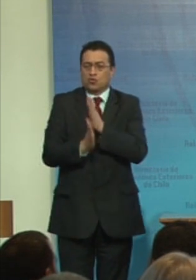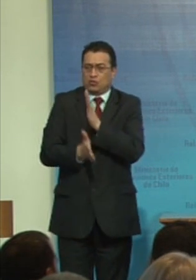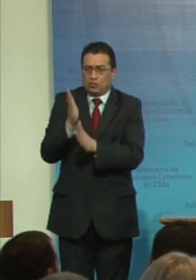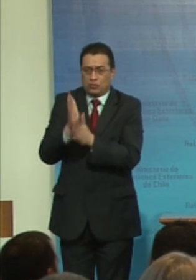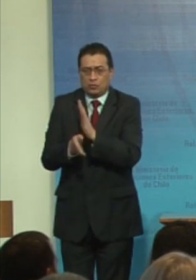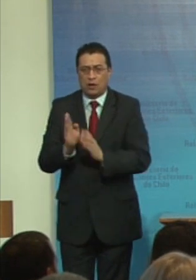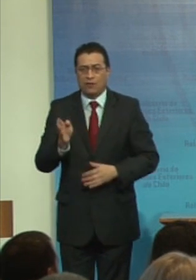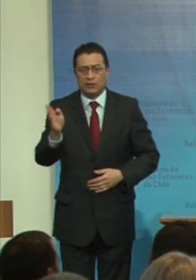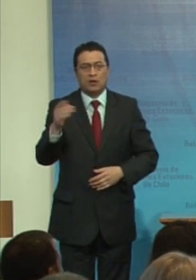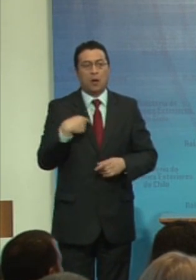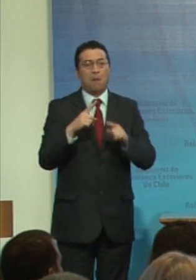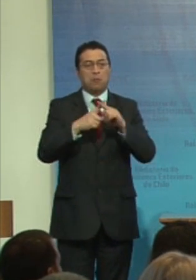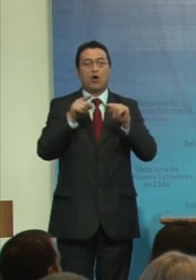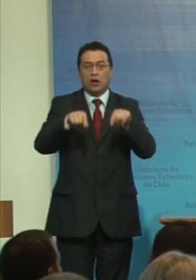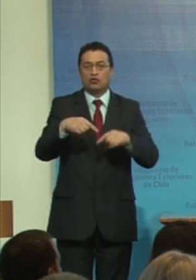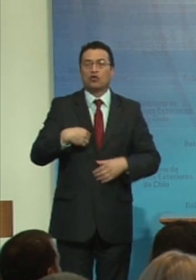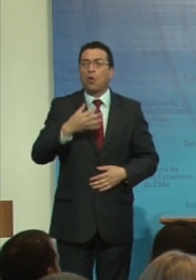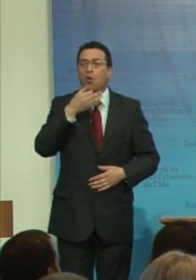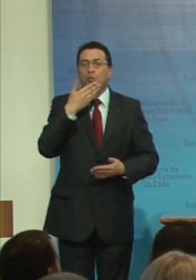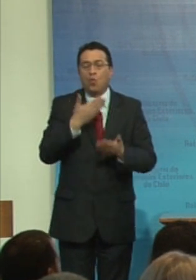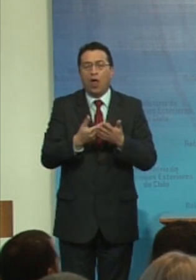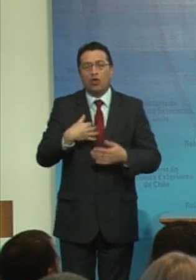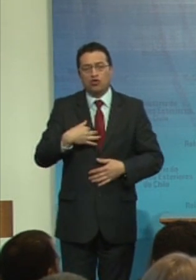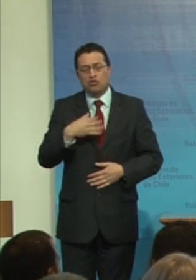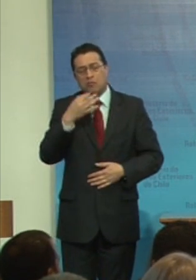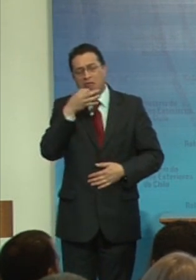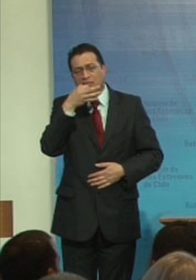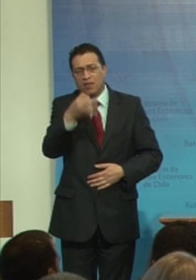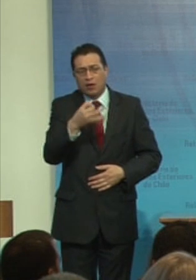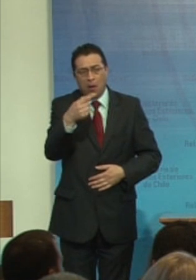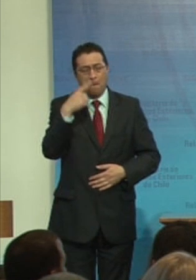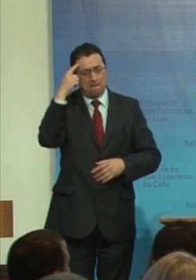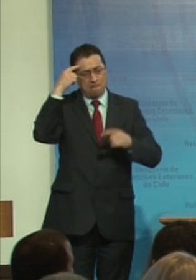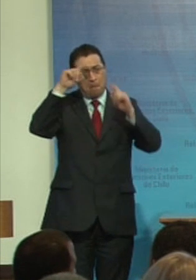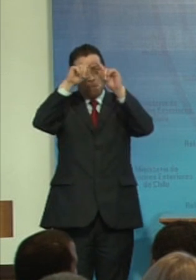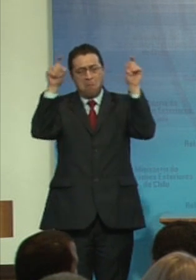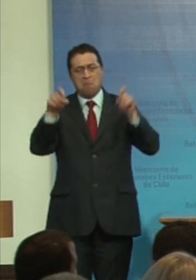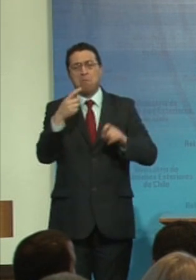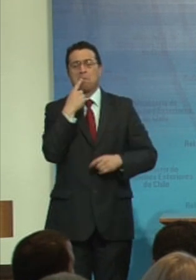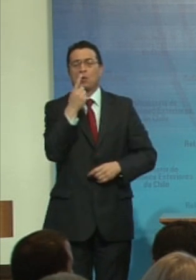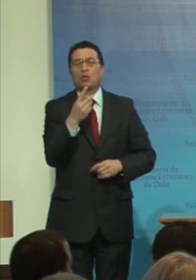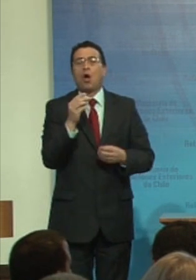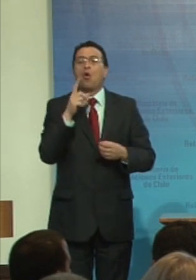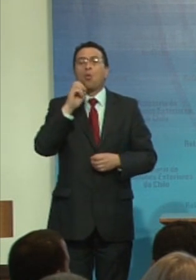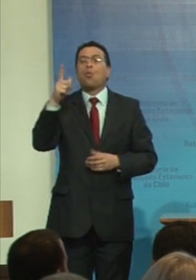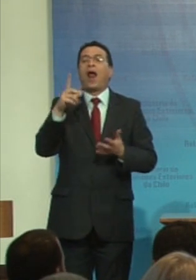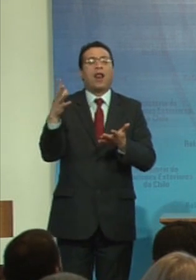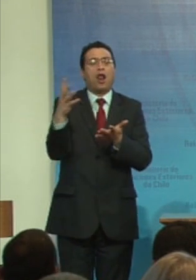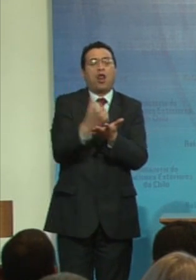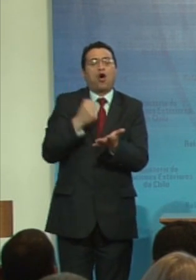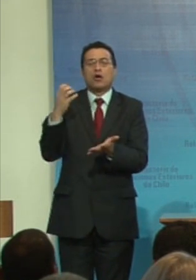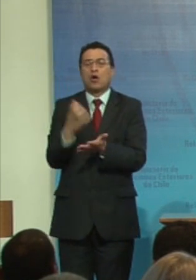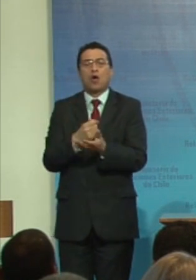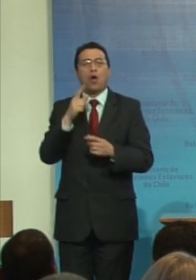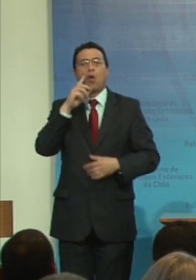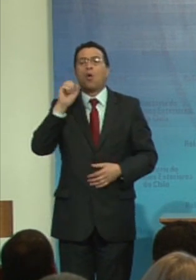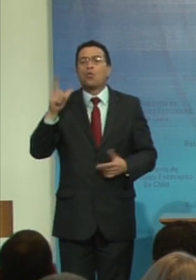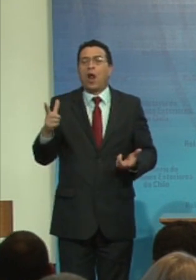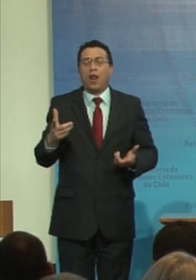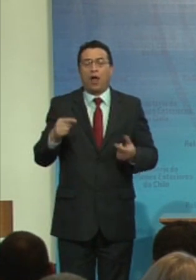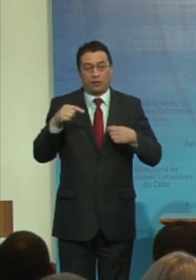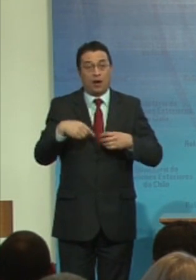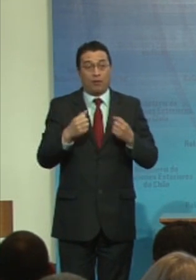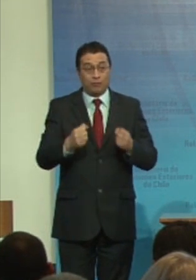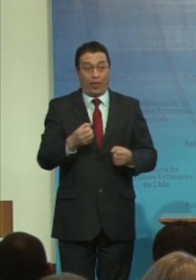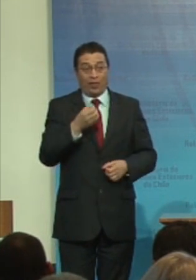Por eso cuando yo digo, y cuando se pregunta en este panel, ¿cuáles son los logros? No puedo dejar de